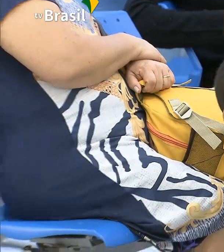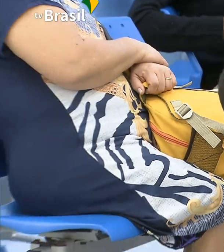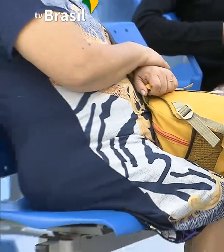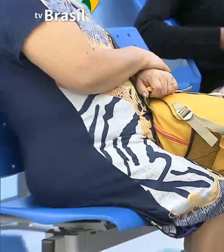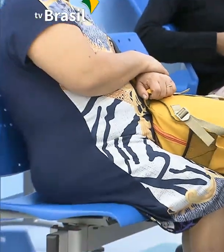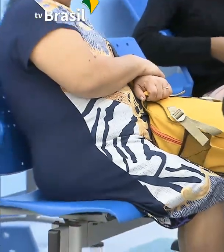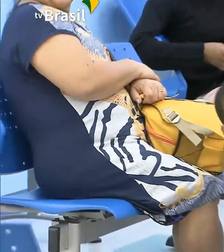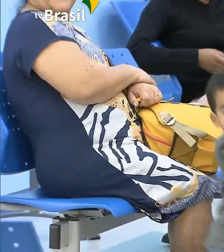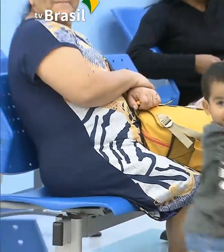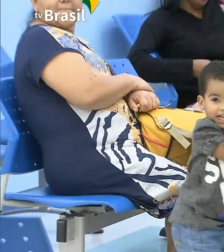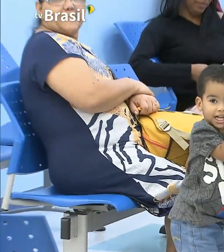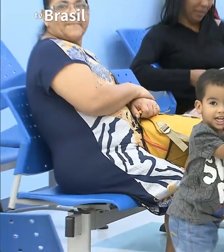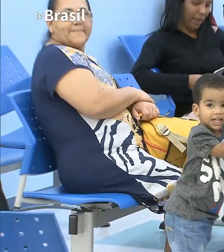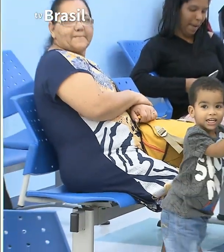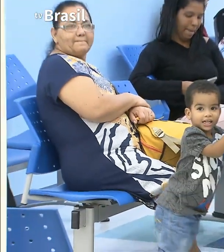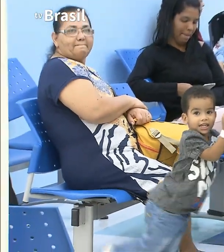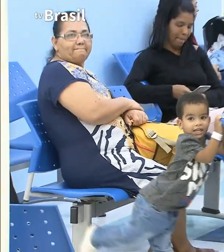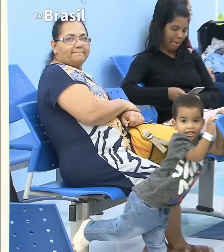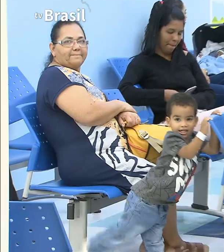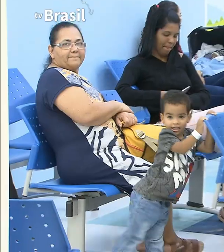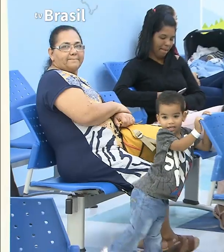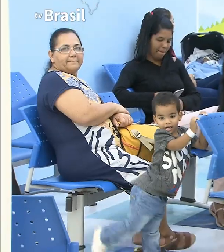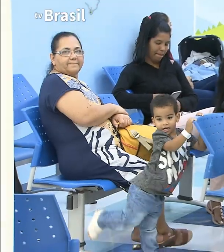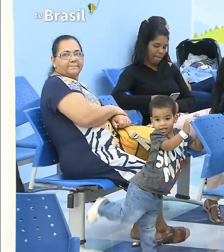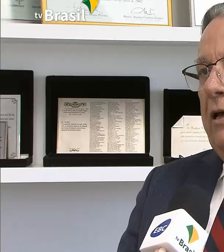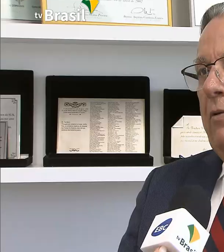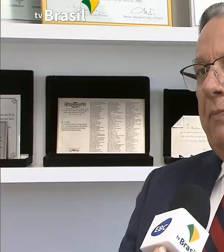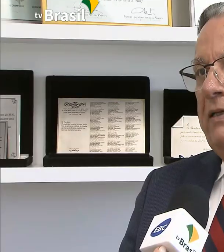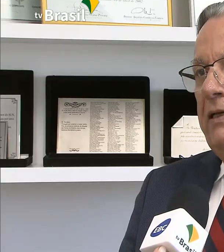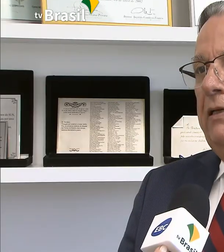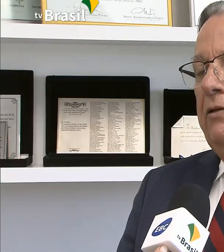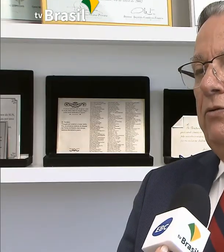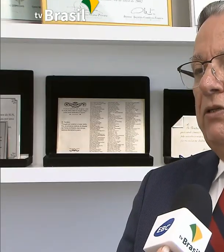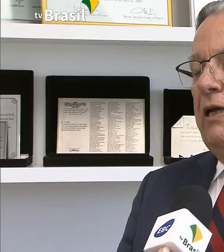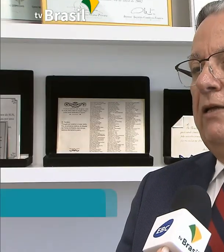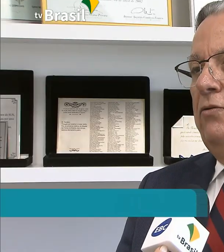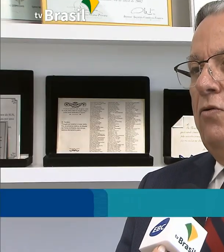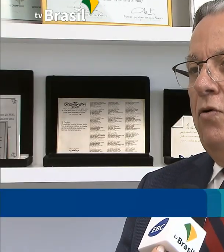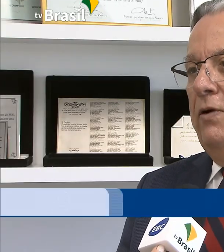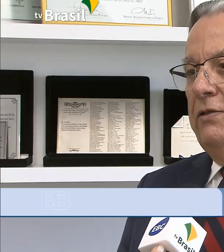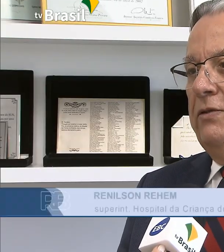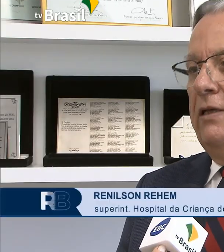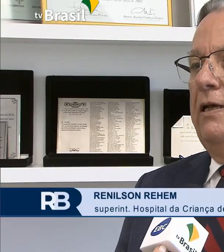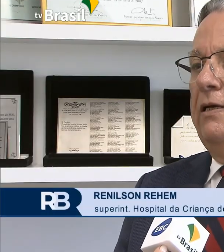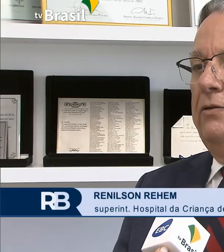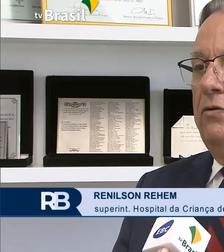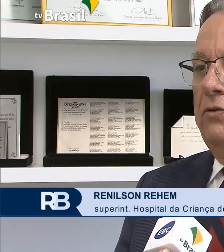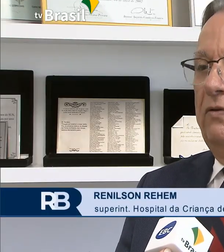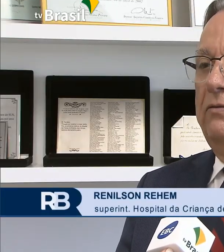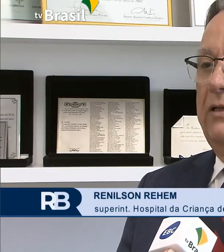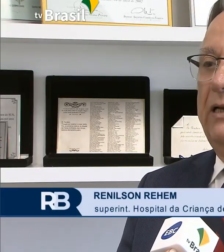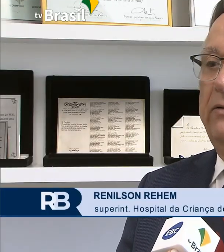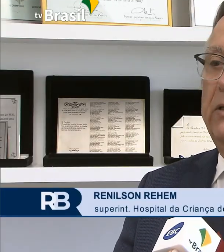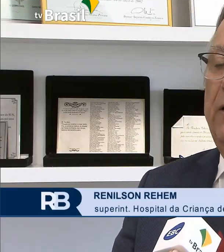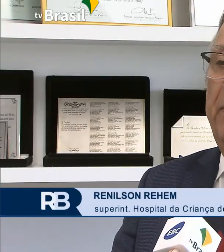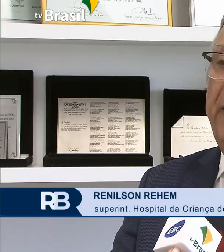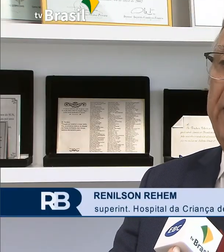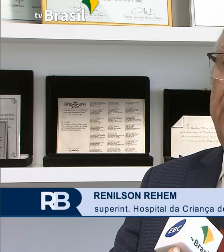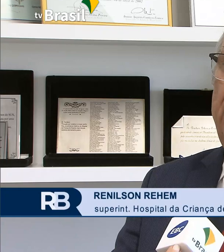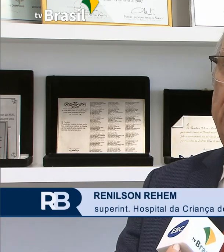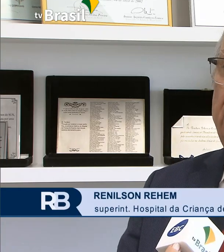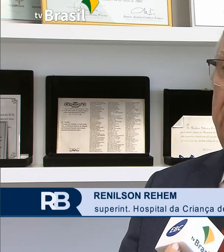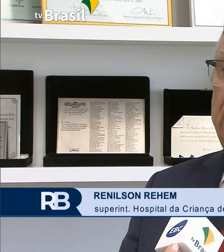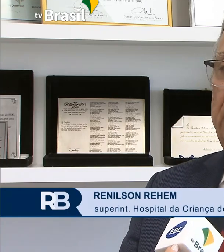câncer e doenças raras pelo Sistema Único de Saúde. É uma parceria do Estado com a sociedade, com os voluntários,